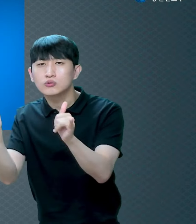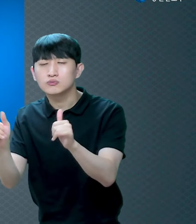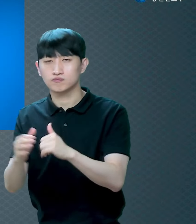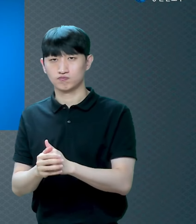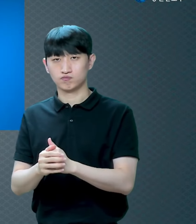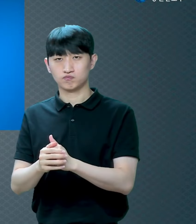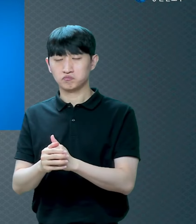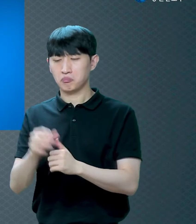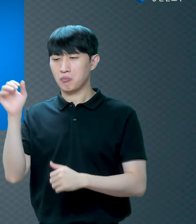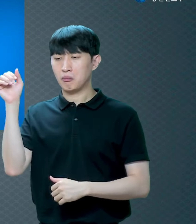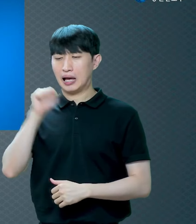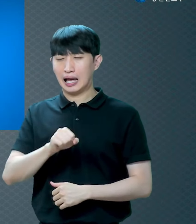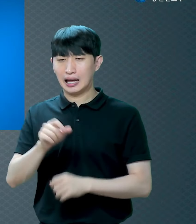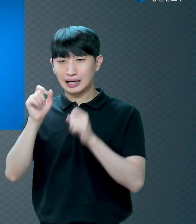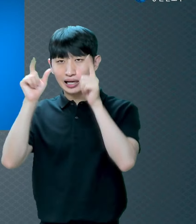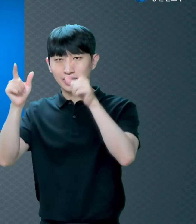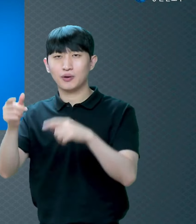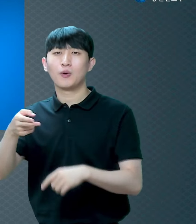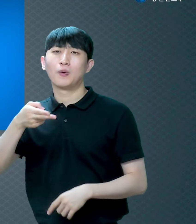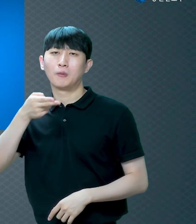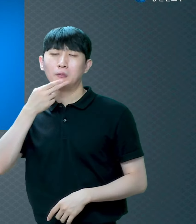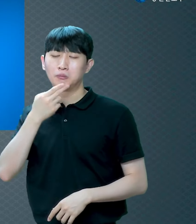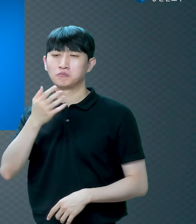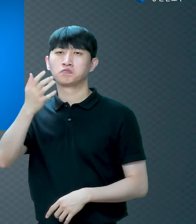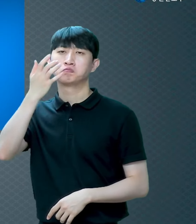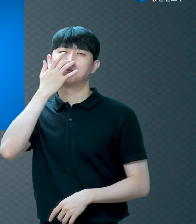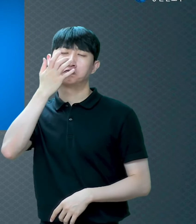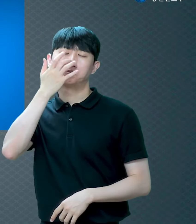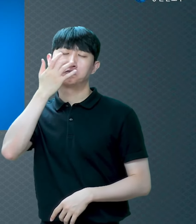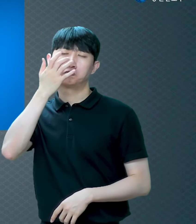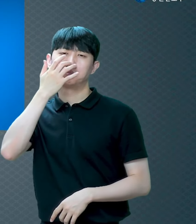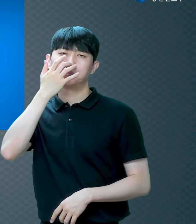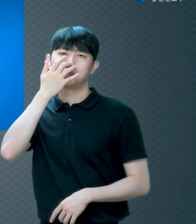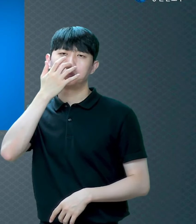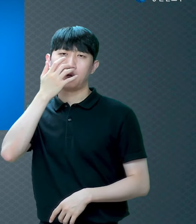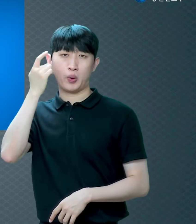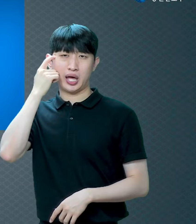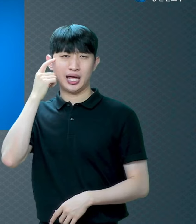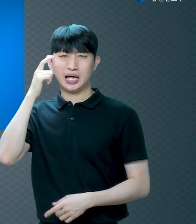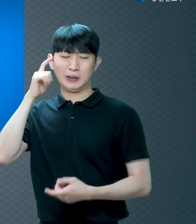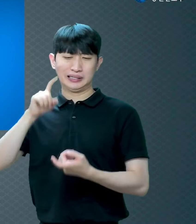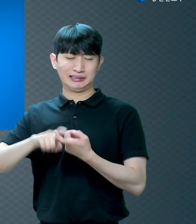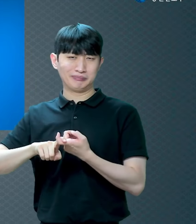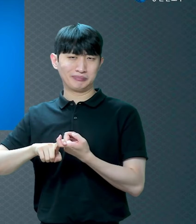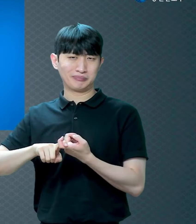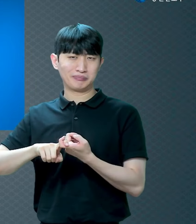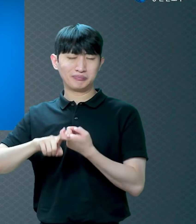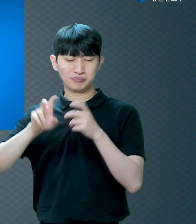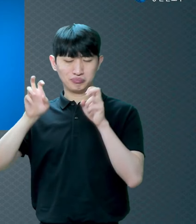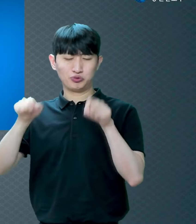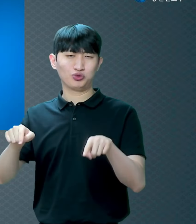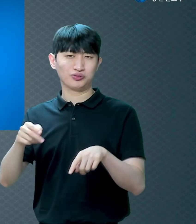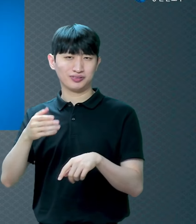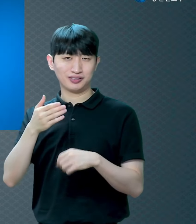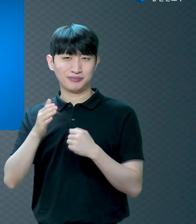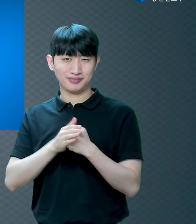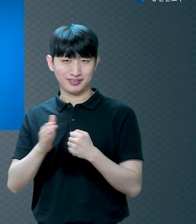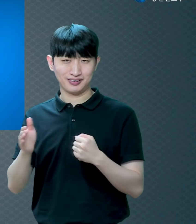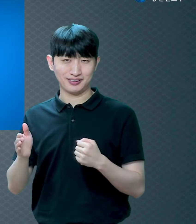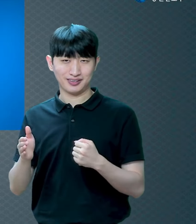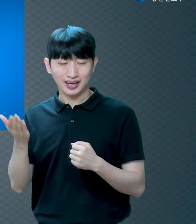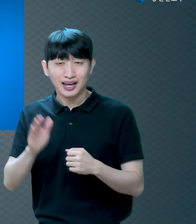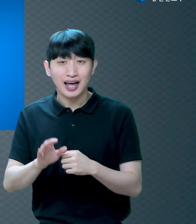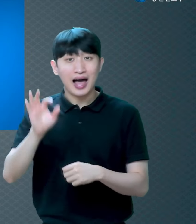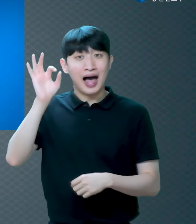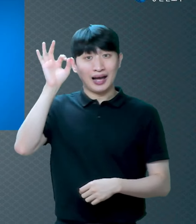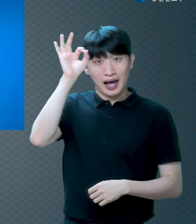뭔 소리인지 못 알아듣는 거예요 관심도 없지만 아벨이 뭘 알았어요 아